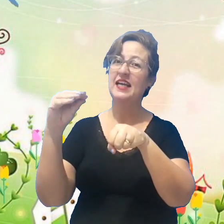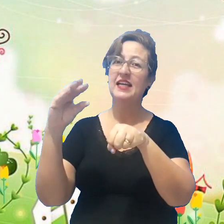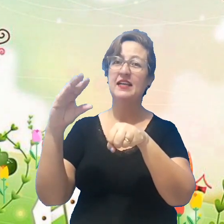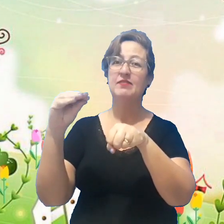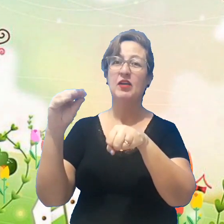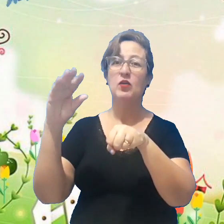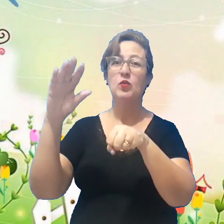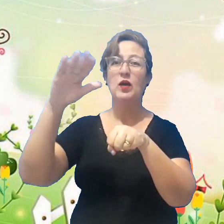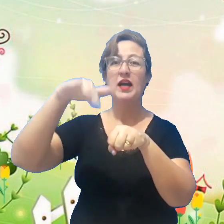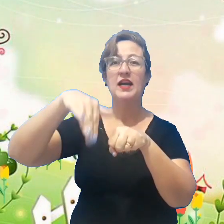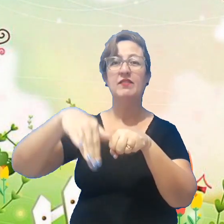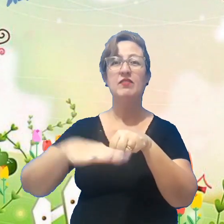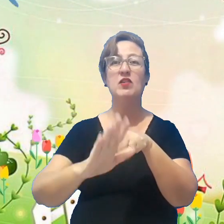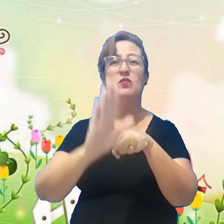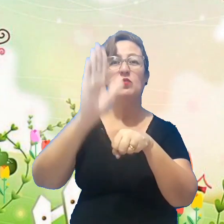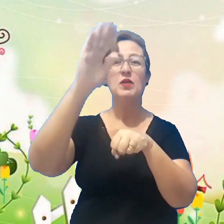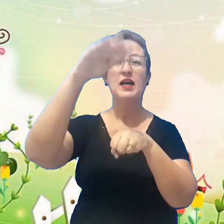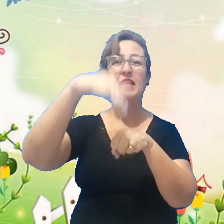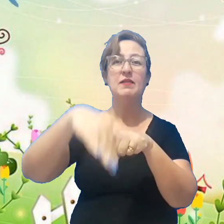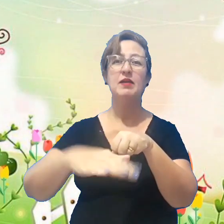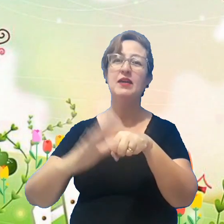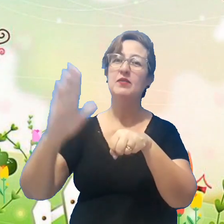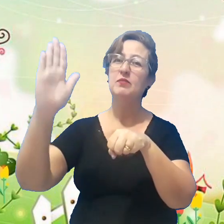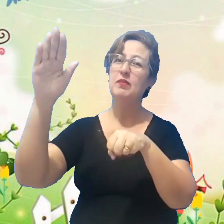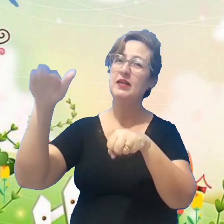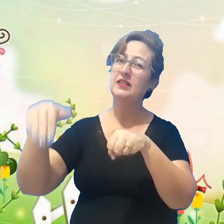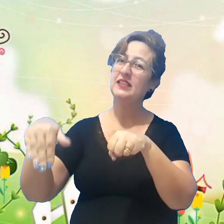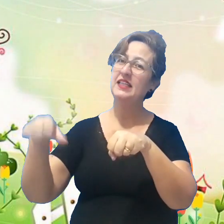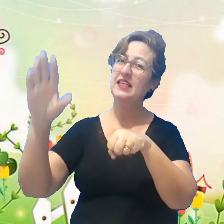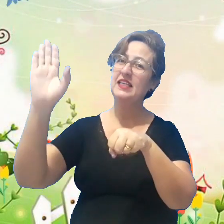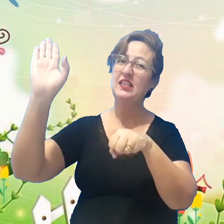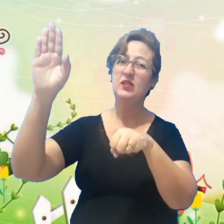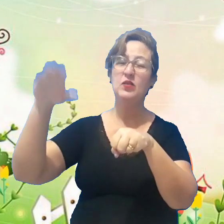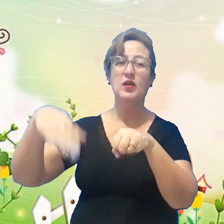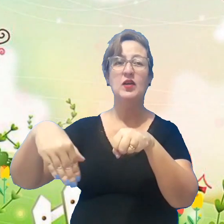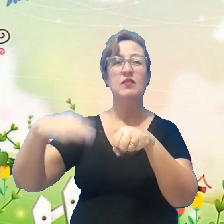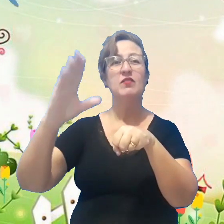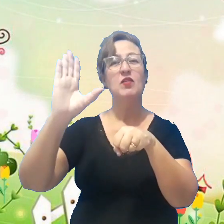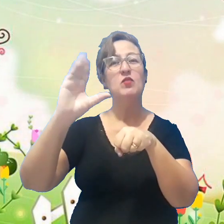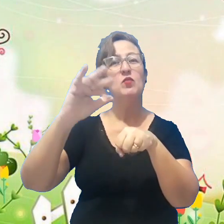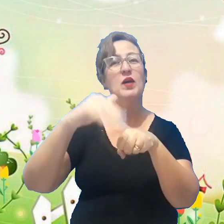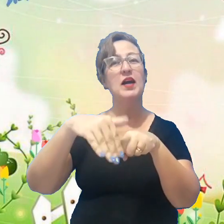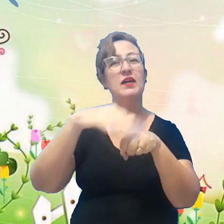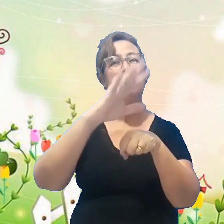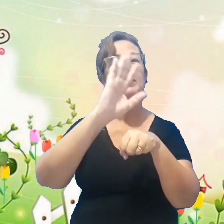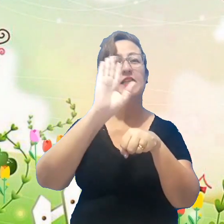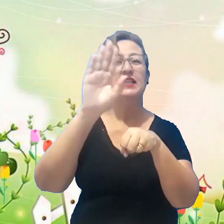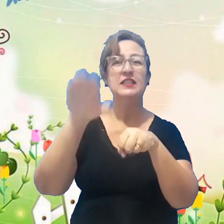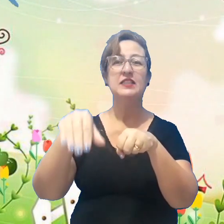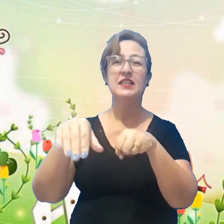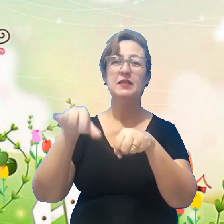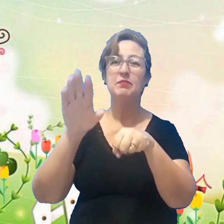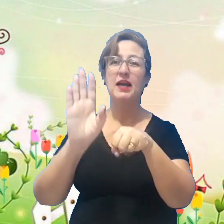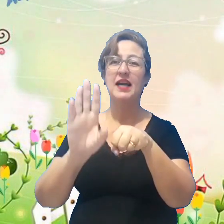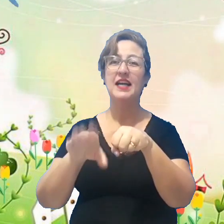Voa, voa um pouquinho, volta contente para